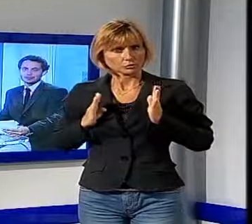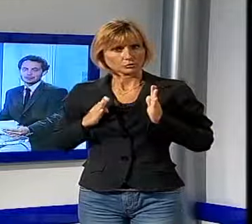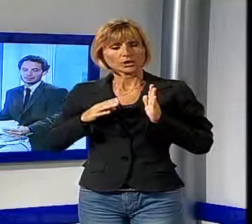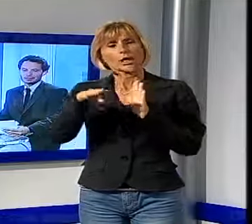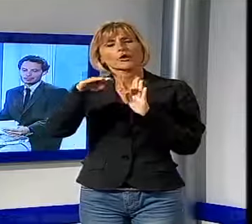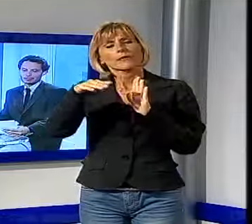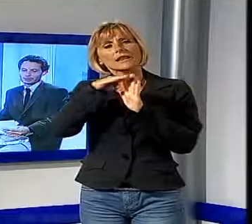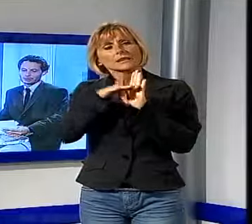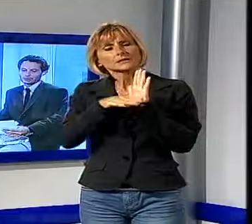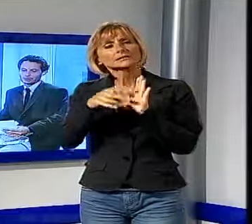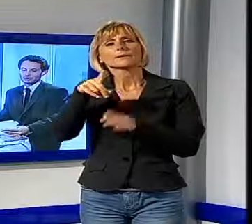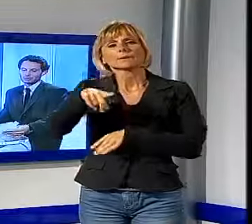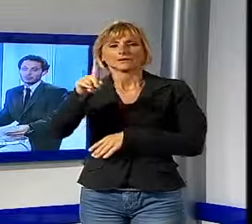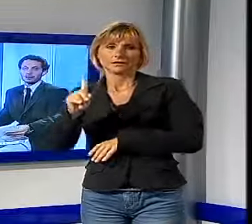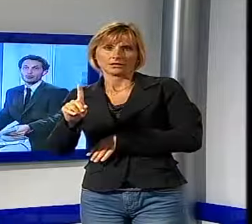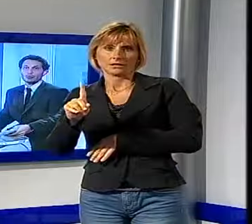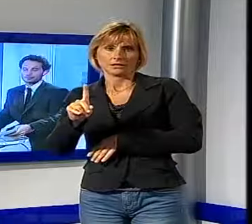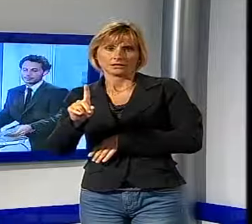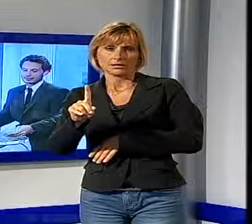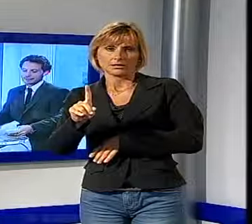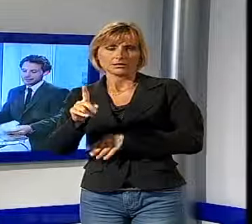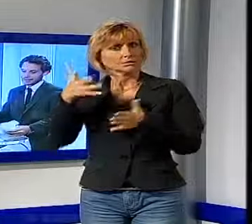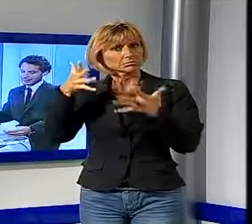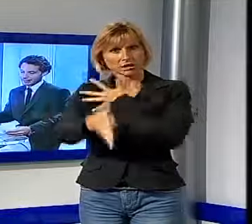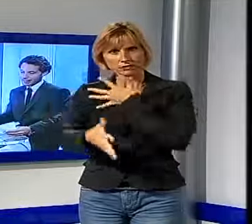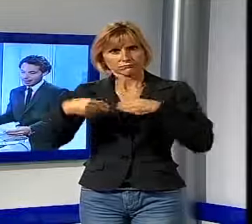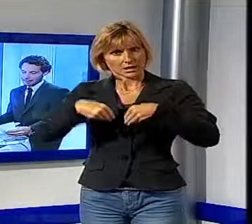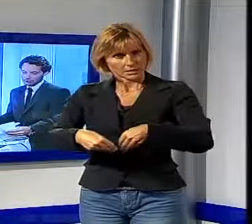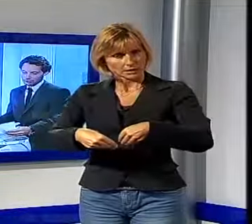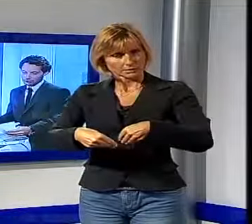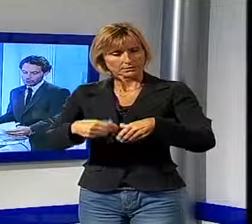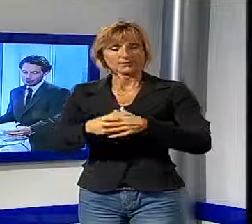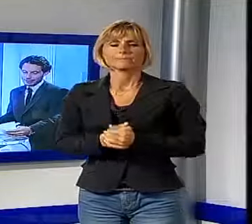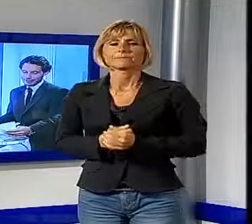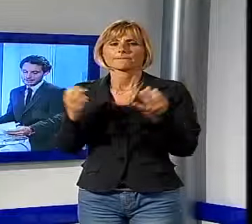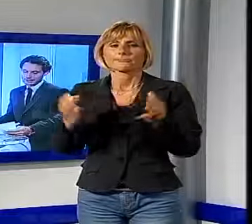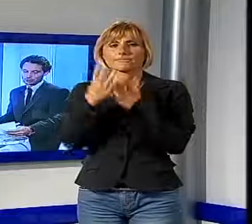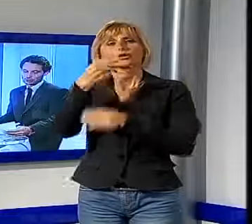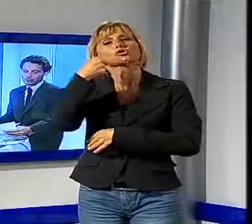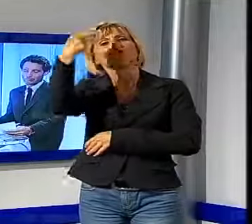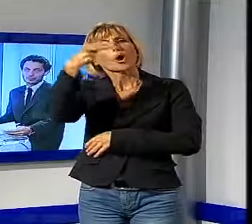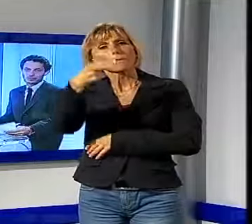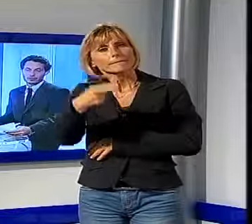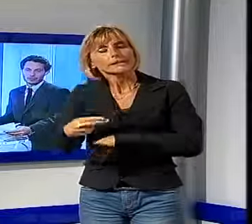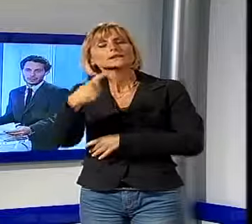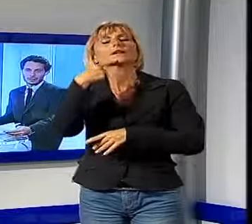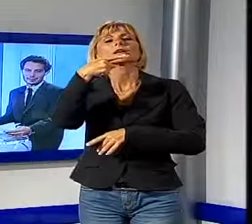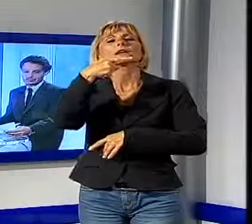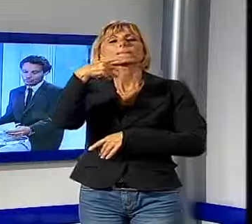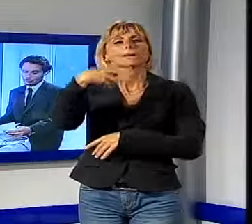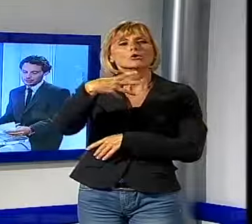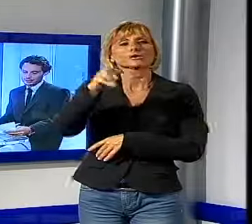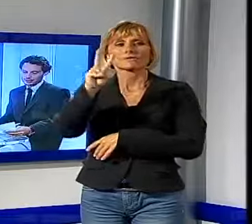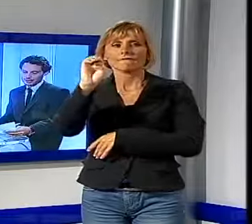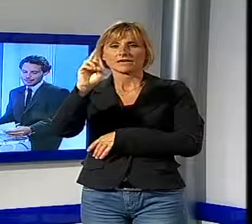liste del Partito Democratico in modo franco e trasparente. A proposito di nomine, intanto Maurizio Verona, il